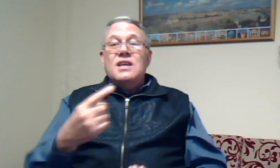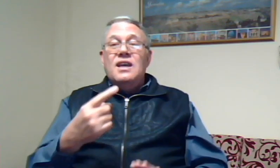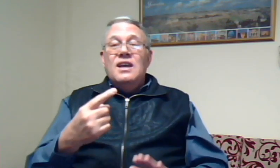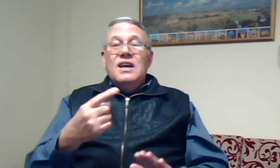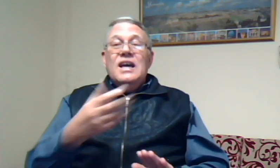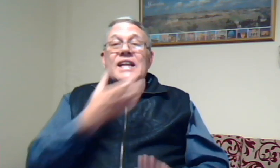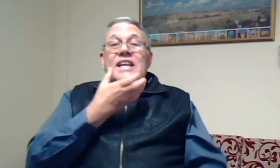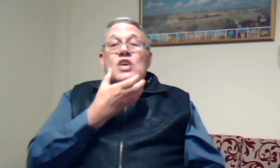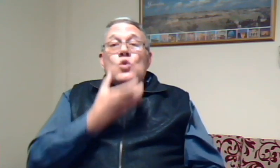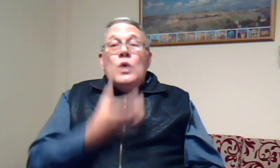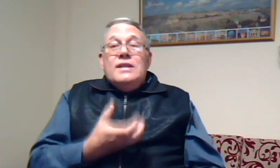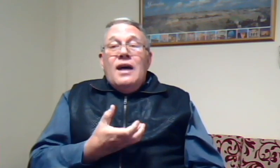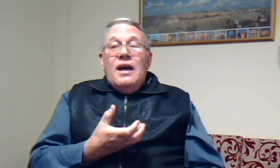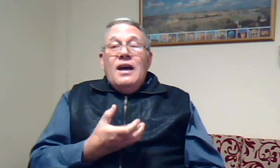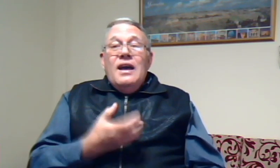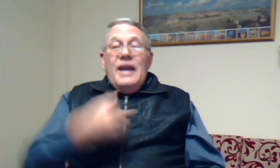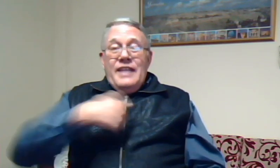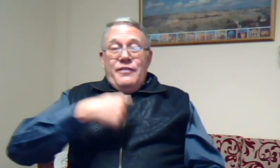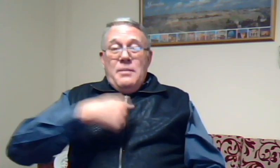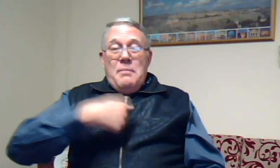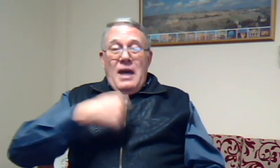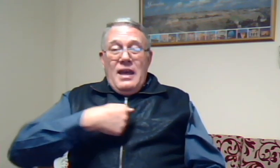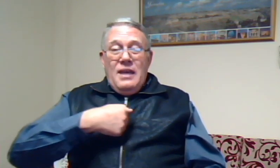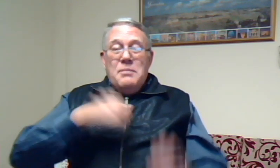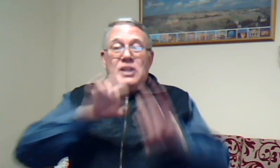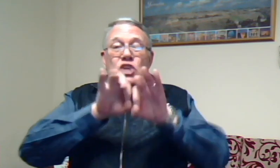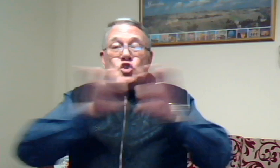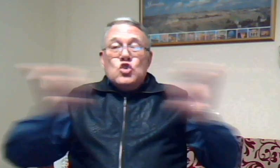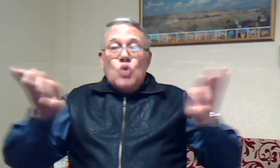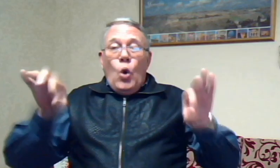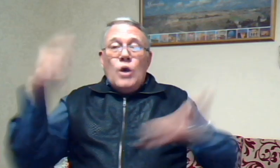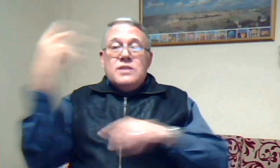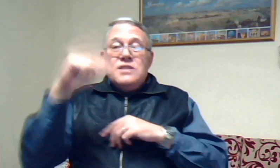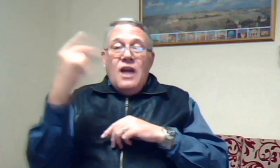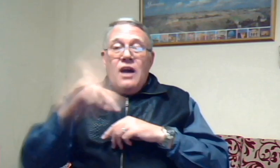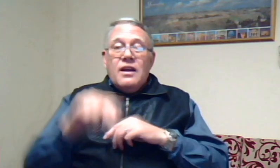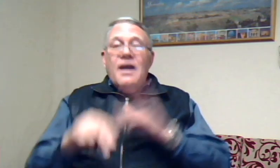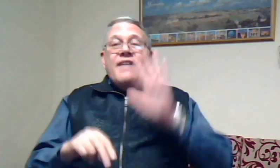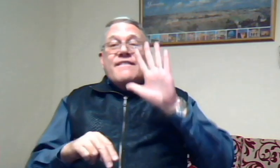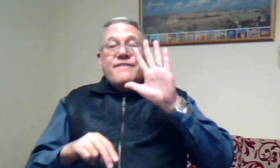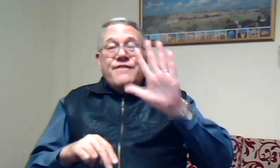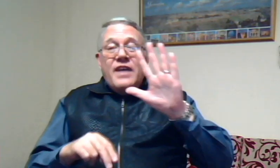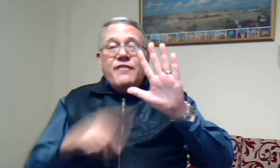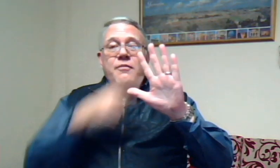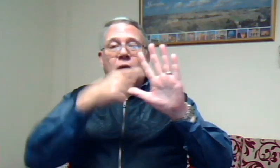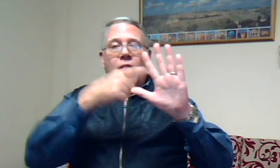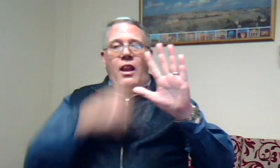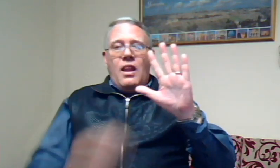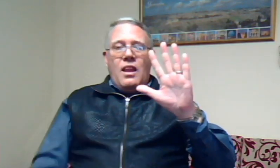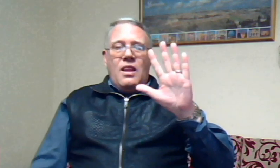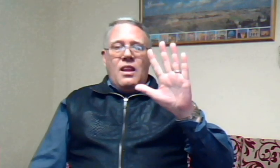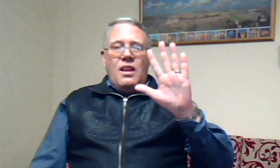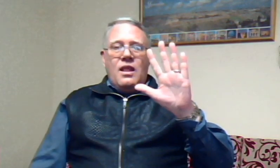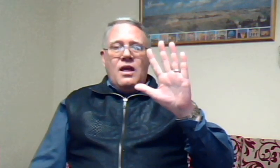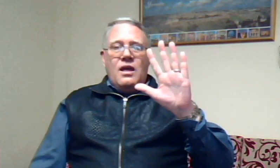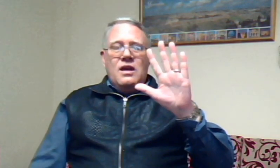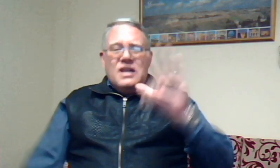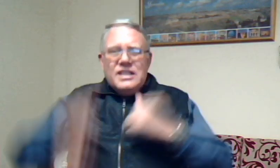Die jode Het vir my Met die stok Geslaan Vijfmaal Die